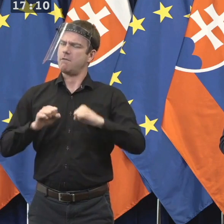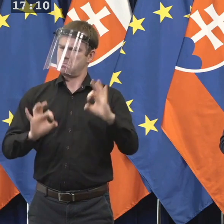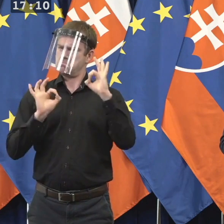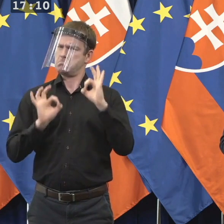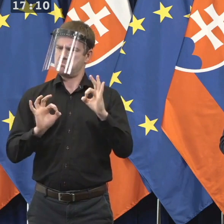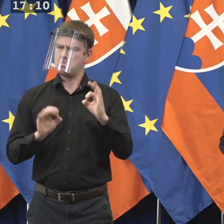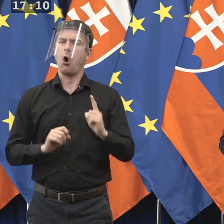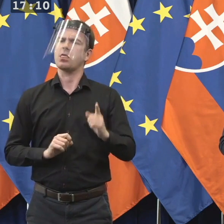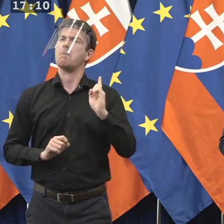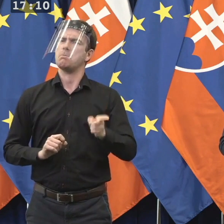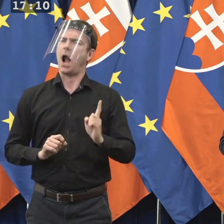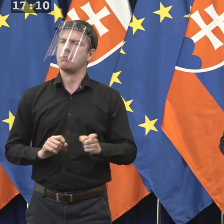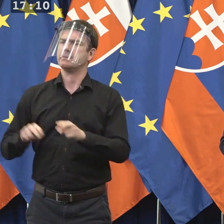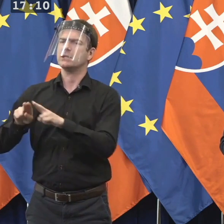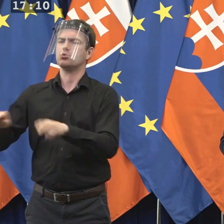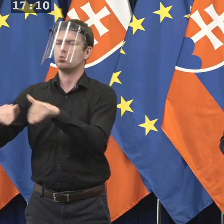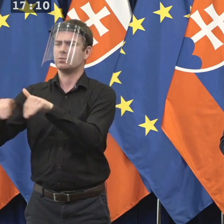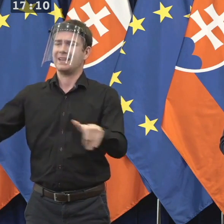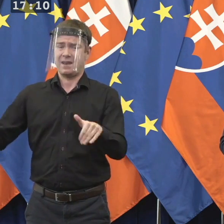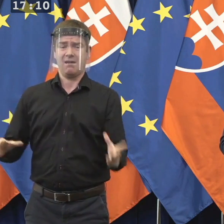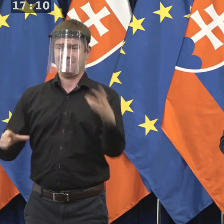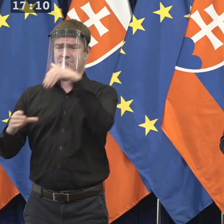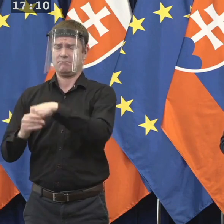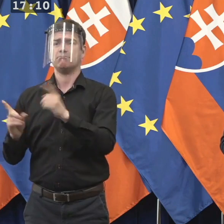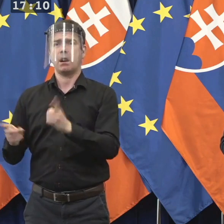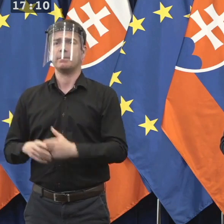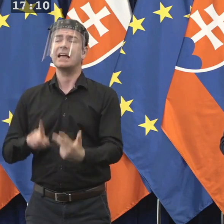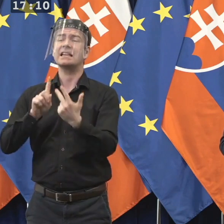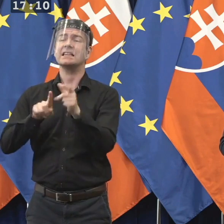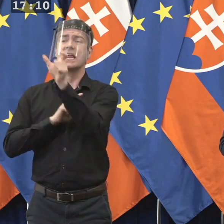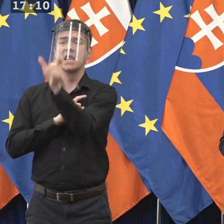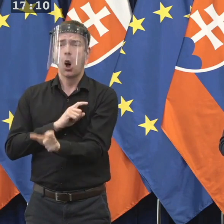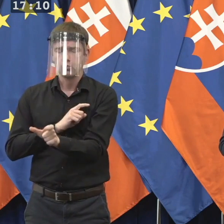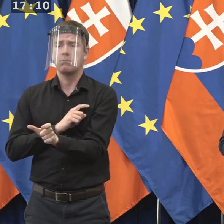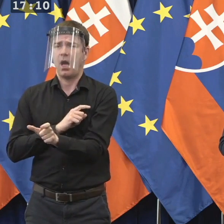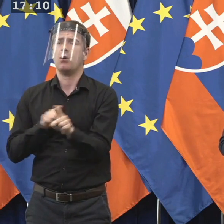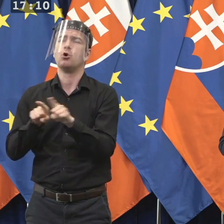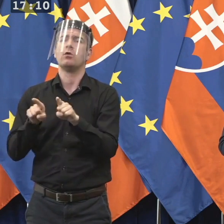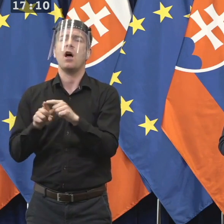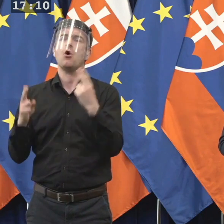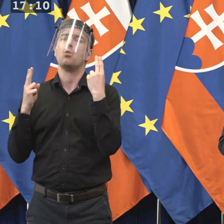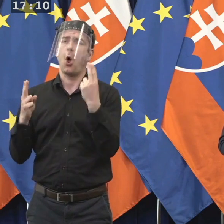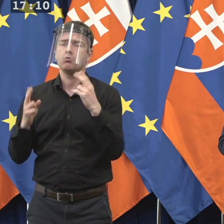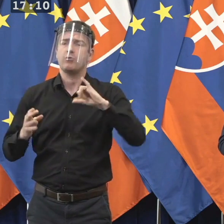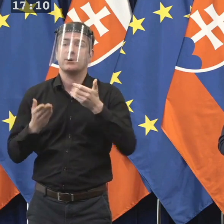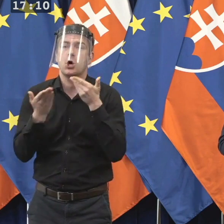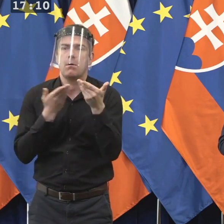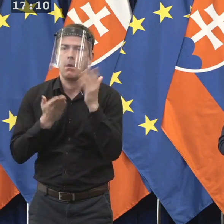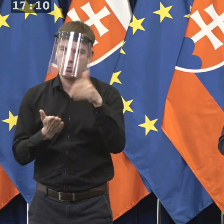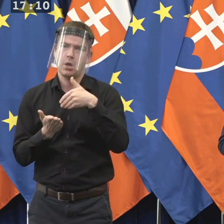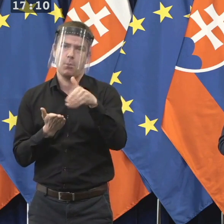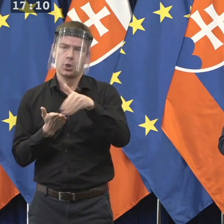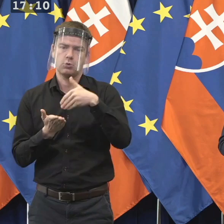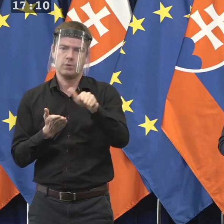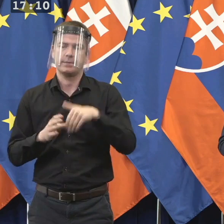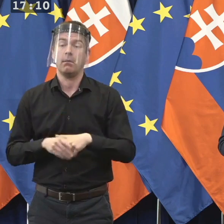ju v súdnej rade mali. Čo týka tretej osoby, vnímam rovnako, ako za dôležité, že o tom ešte budú prebiehať rokovania a